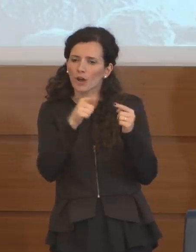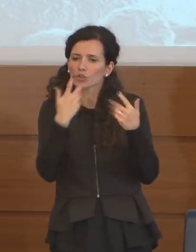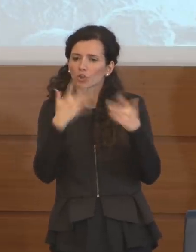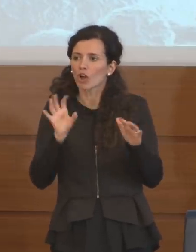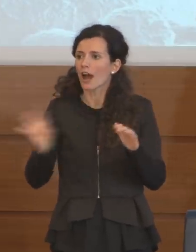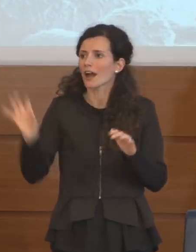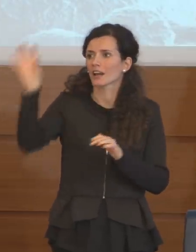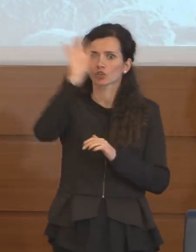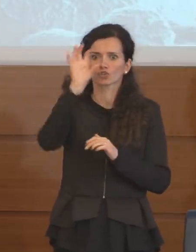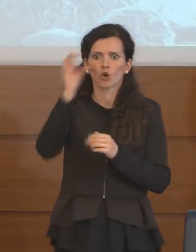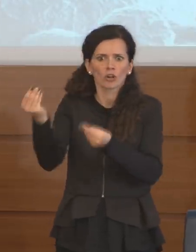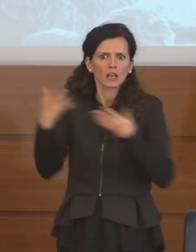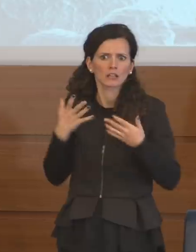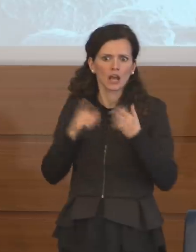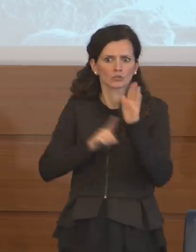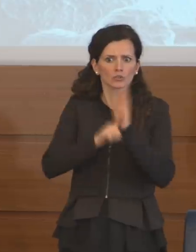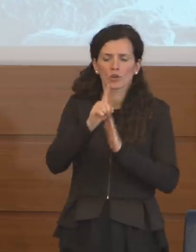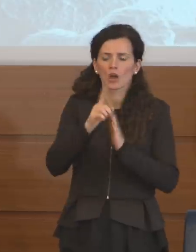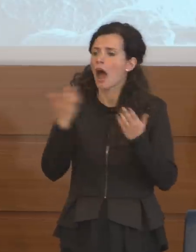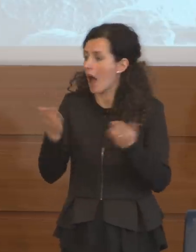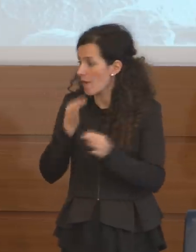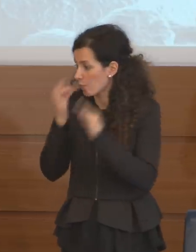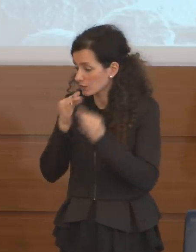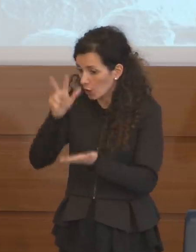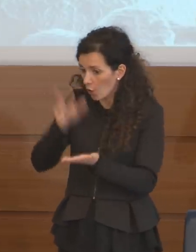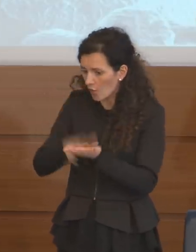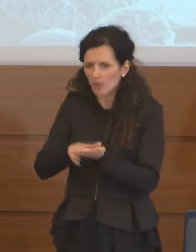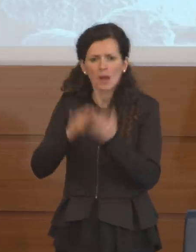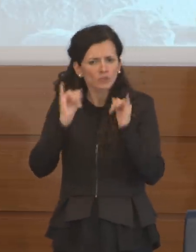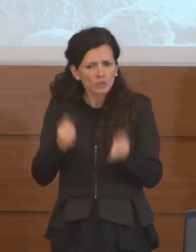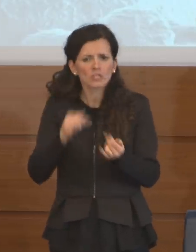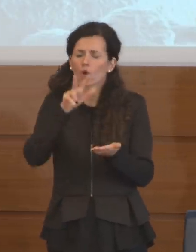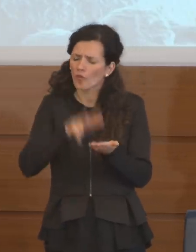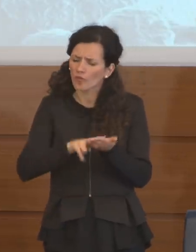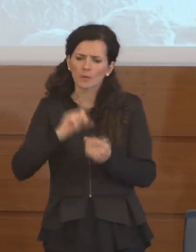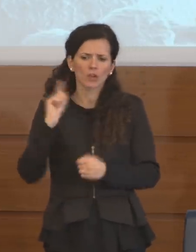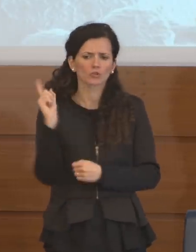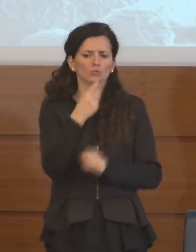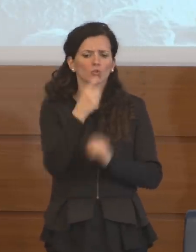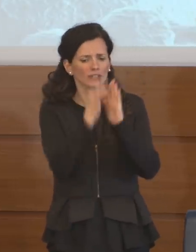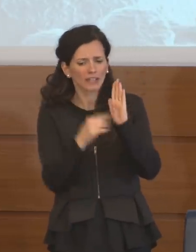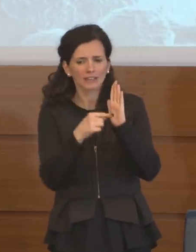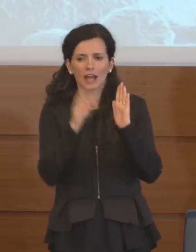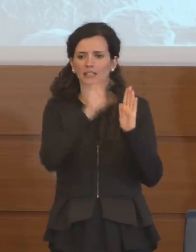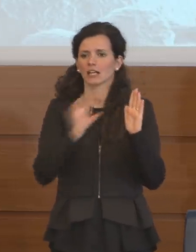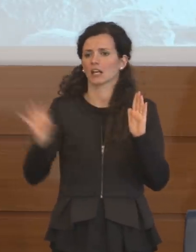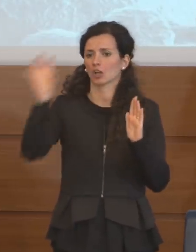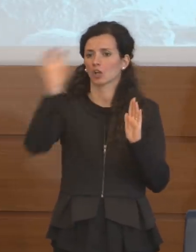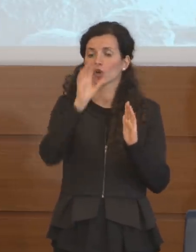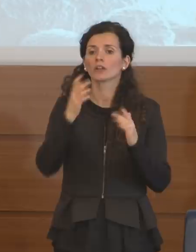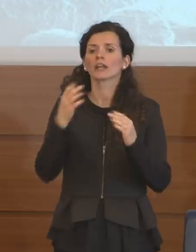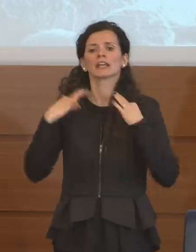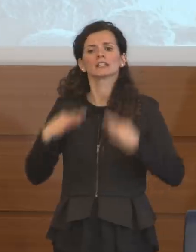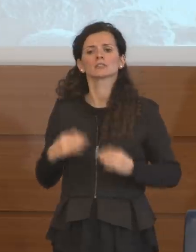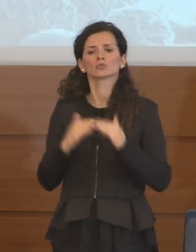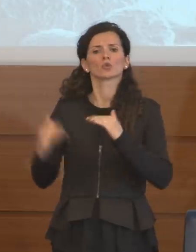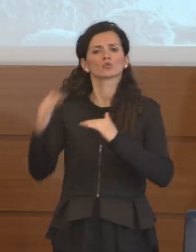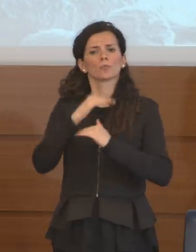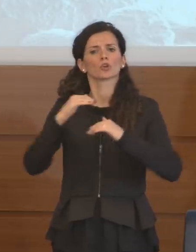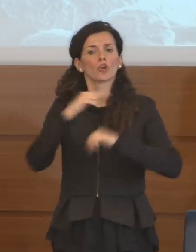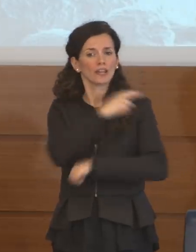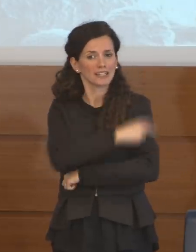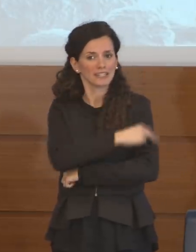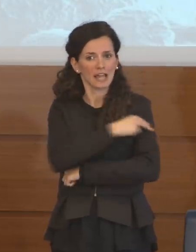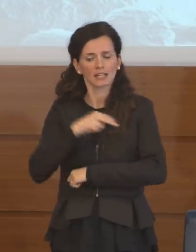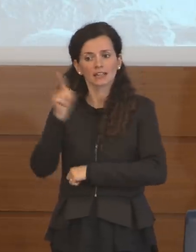quindi hanno confermato tutti i dati delle regioni, semplicemente che l'Istituto Superiore di Sanità sta